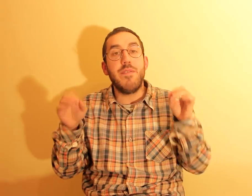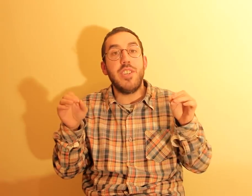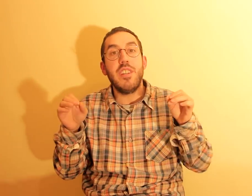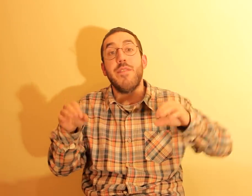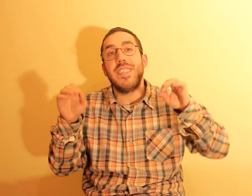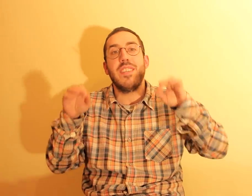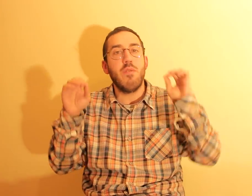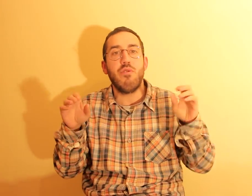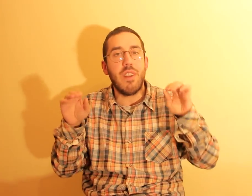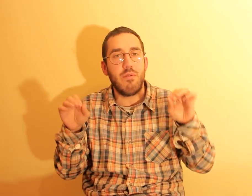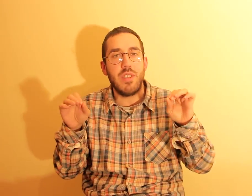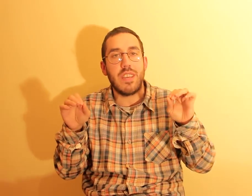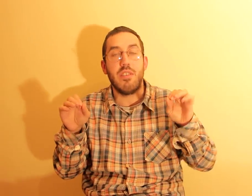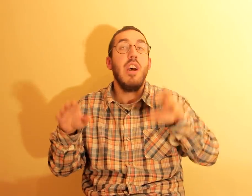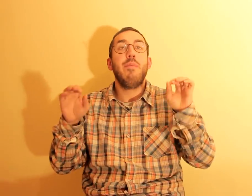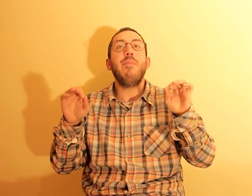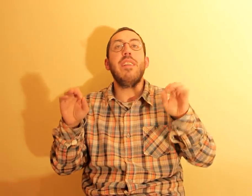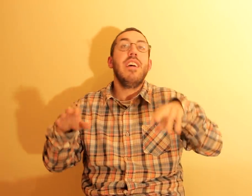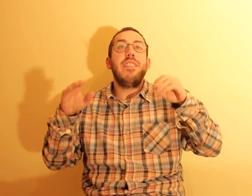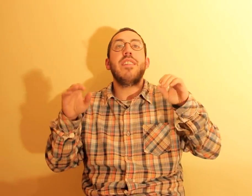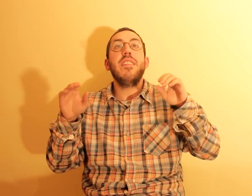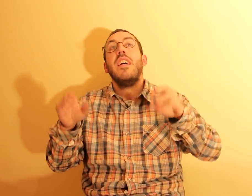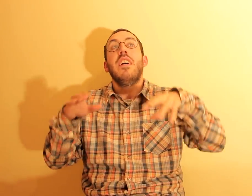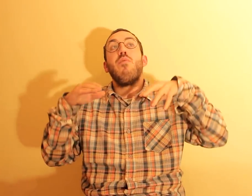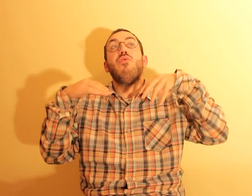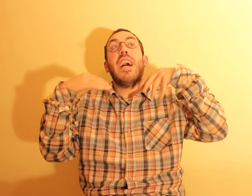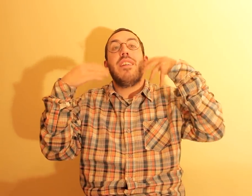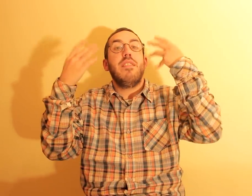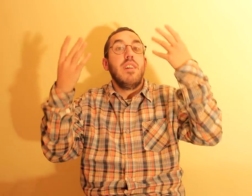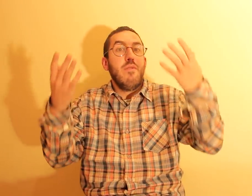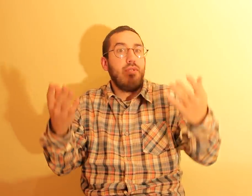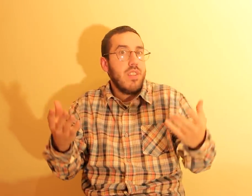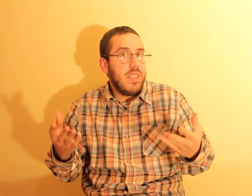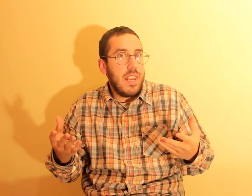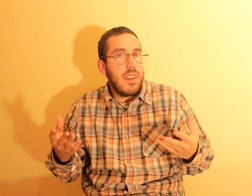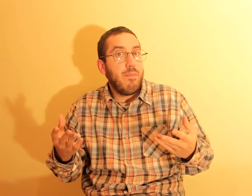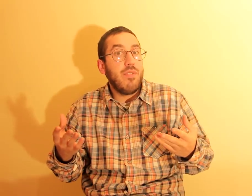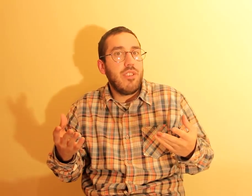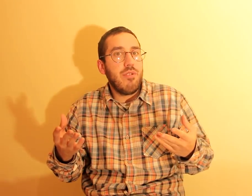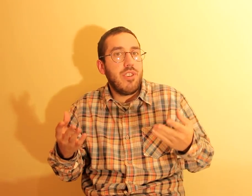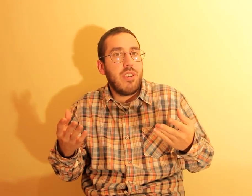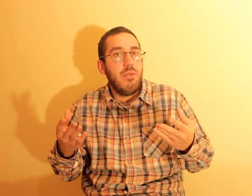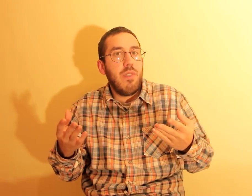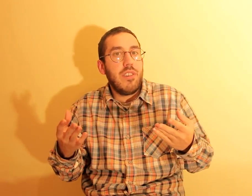vagina, faça sons, durante o sexo. Primeiro, tem que, usar, utilizar, posições sexuais,